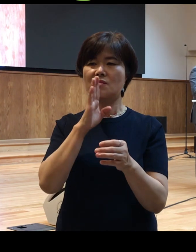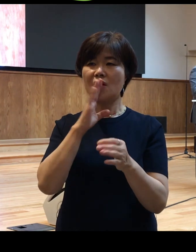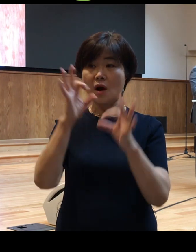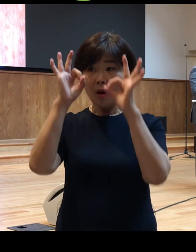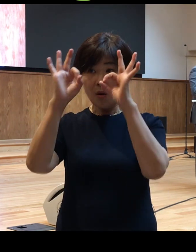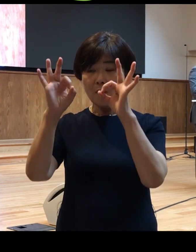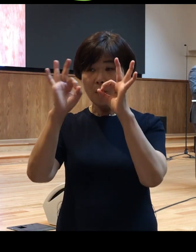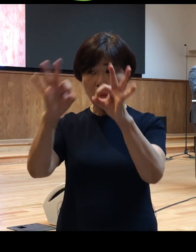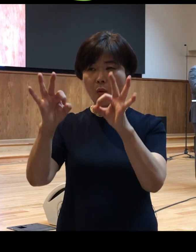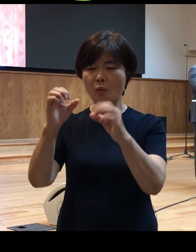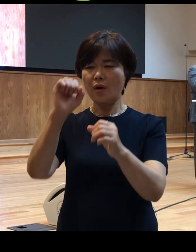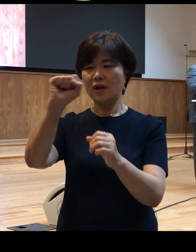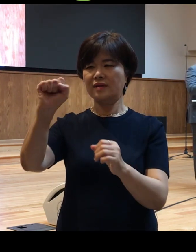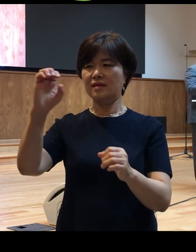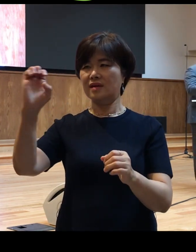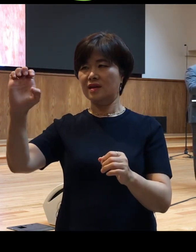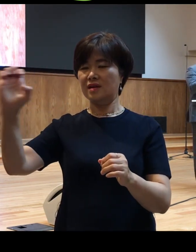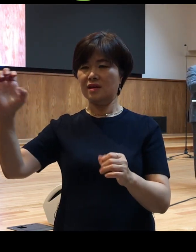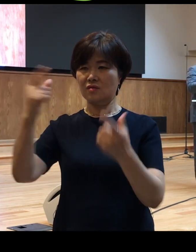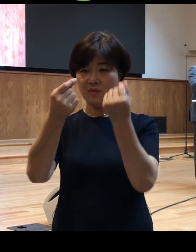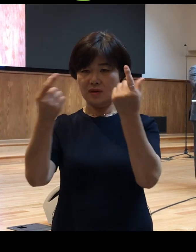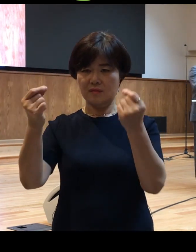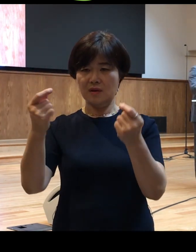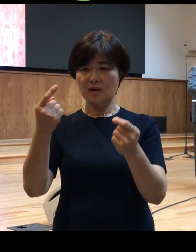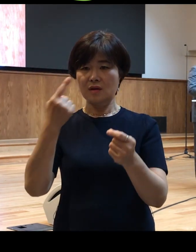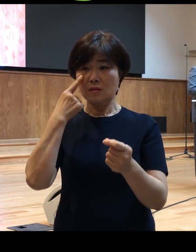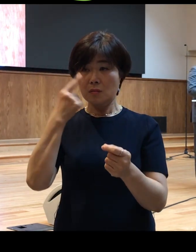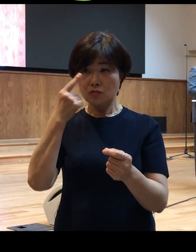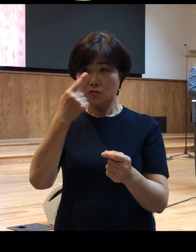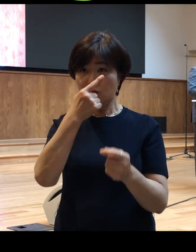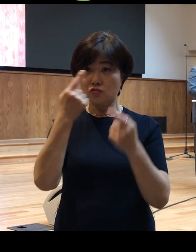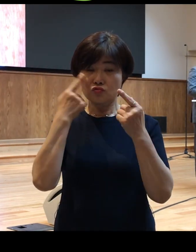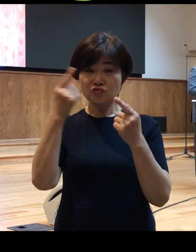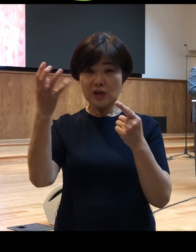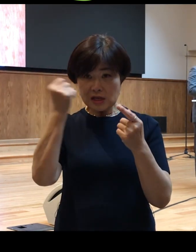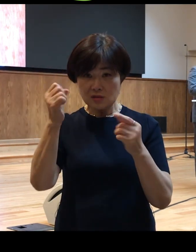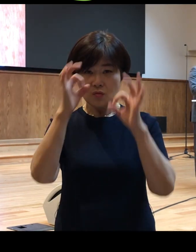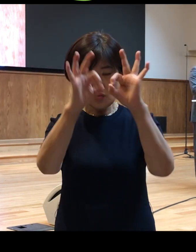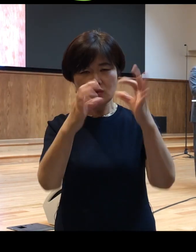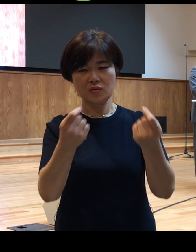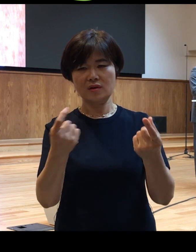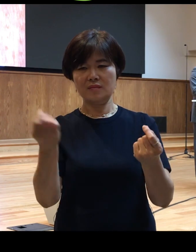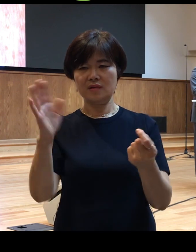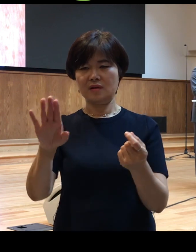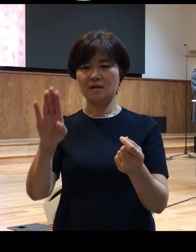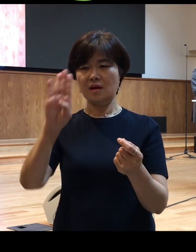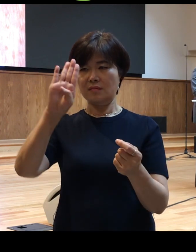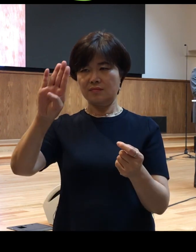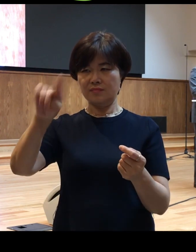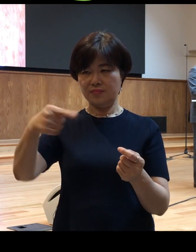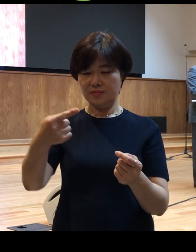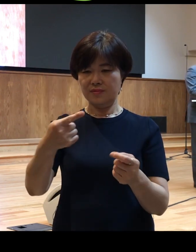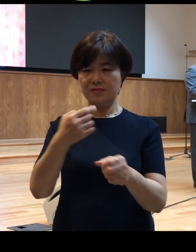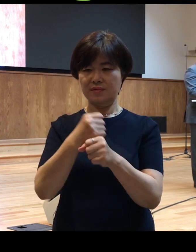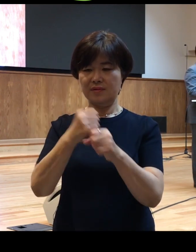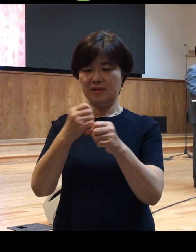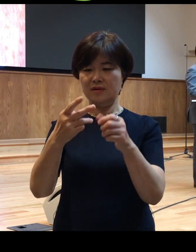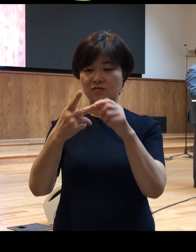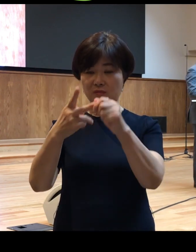같이 그냥 눈에 보이니까 우리 시력으로 보는 것을 의미합니다 그럼 그런가 하면 블레포라고 하는 단어는 영어에 to look